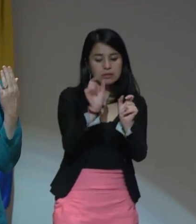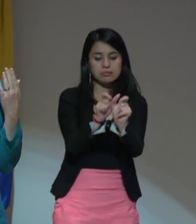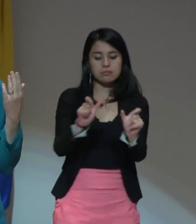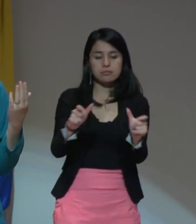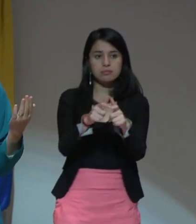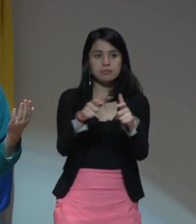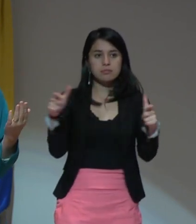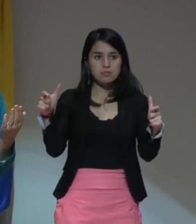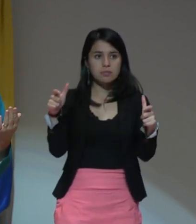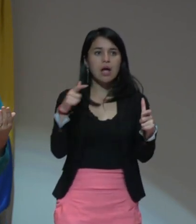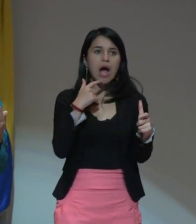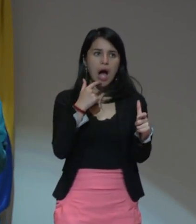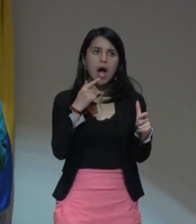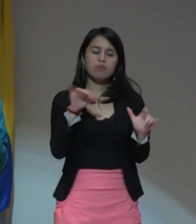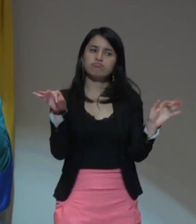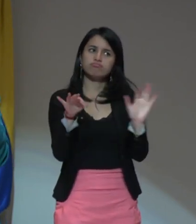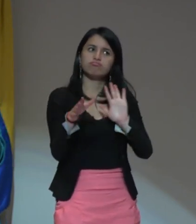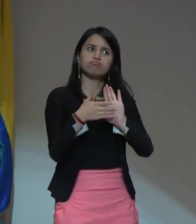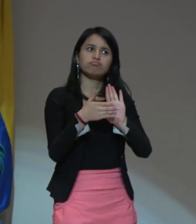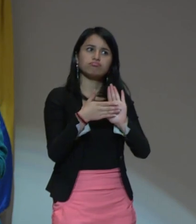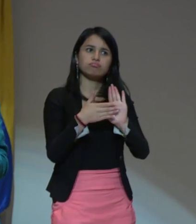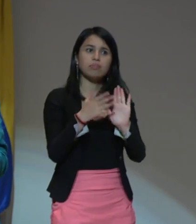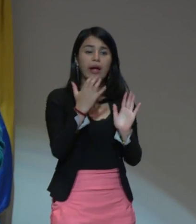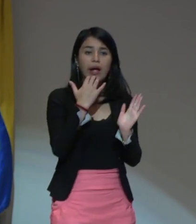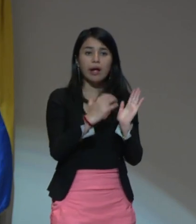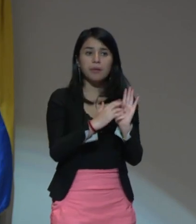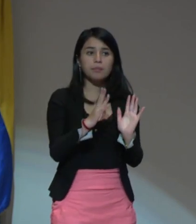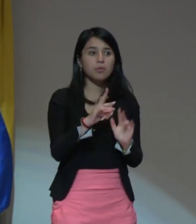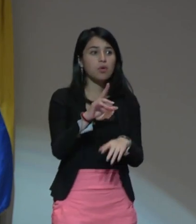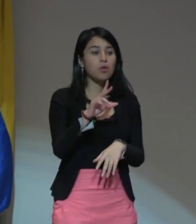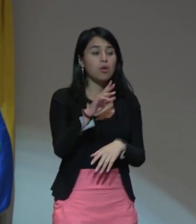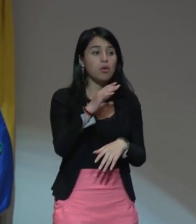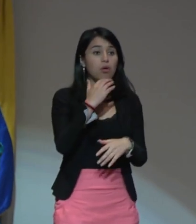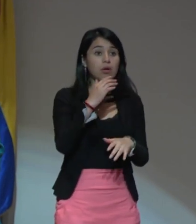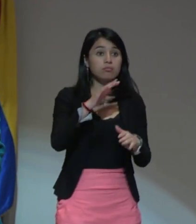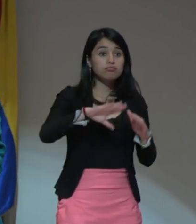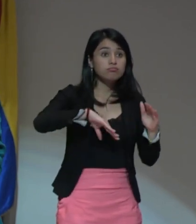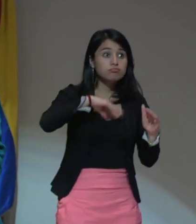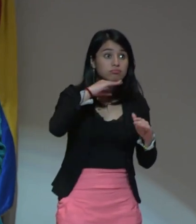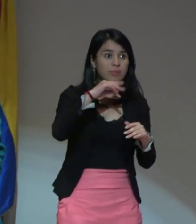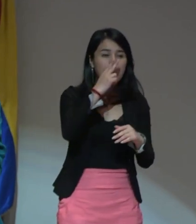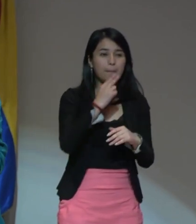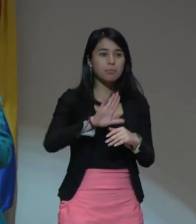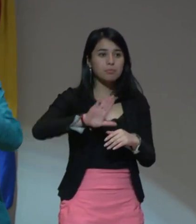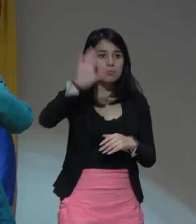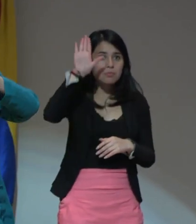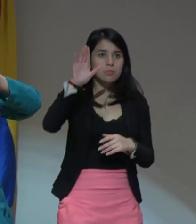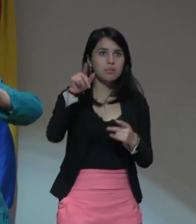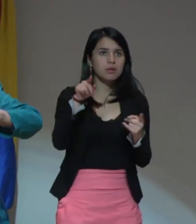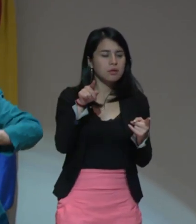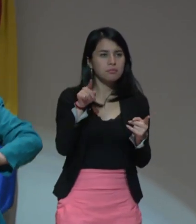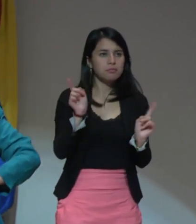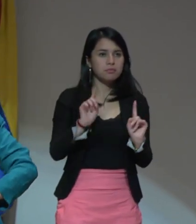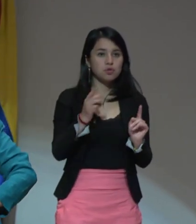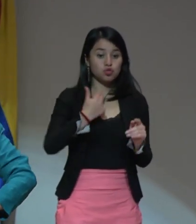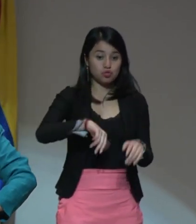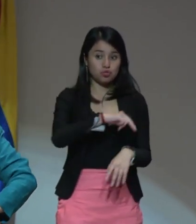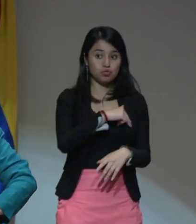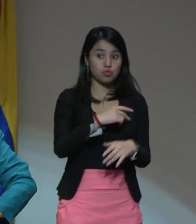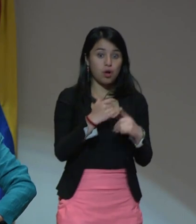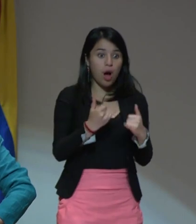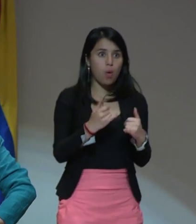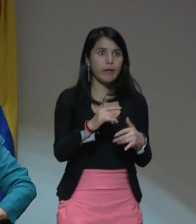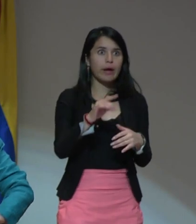justificó que no eran resistentes contra los nazis. Nosotros decimos